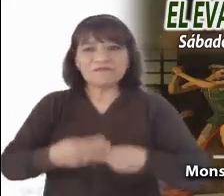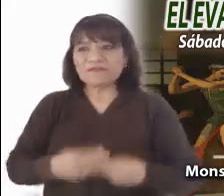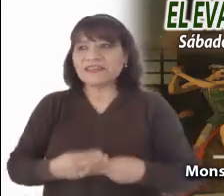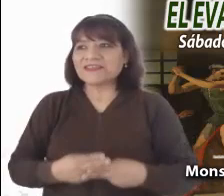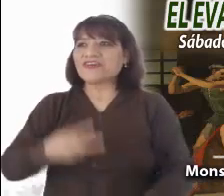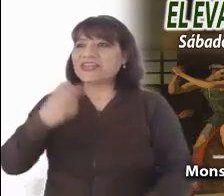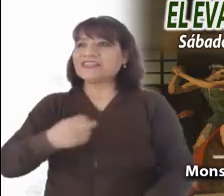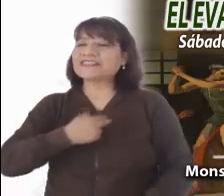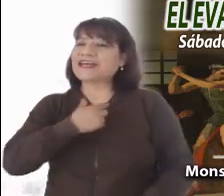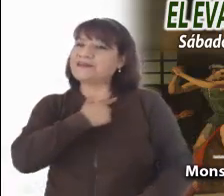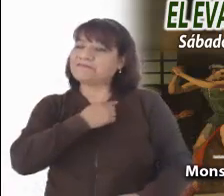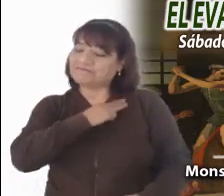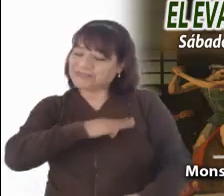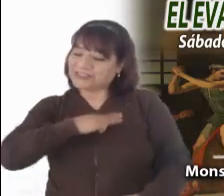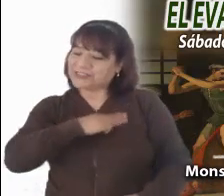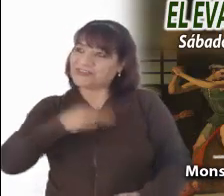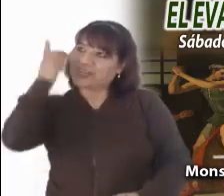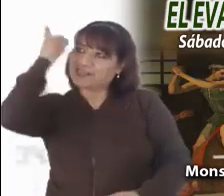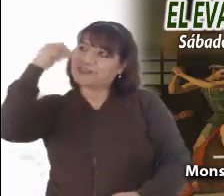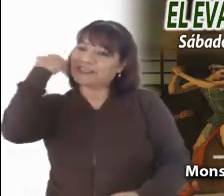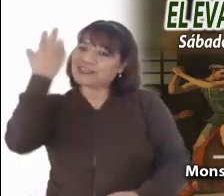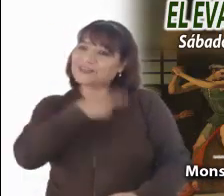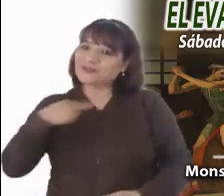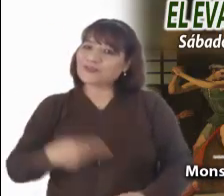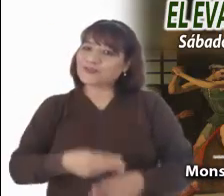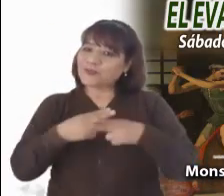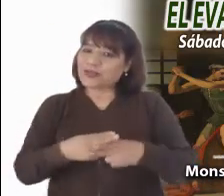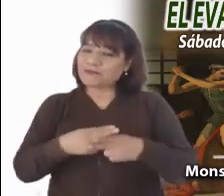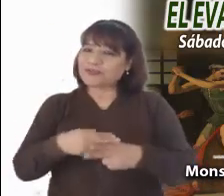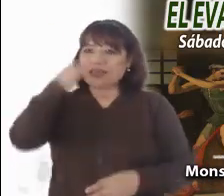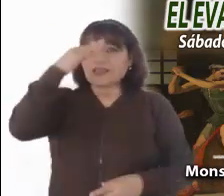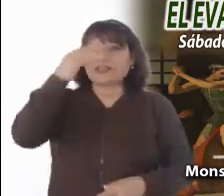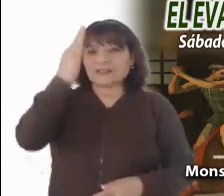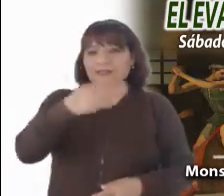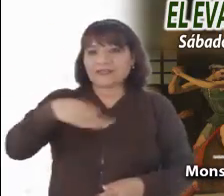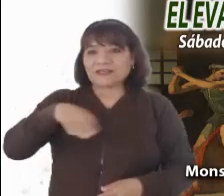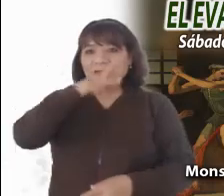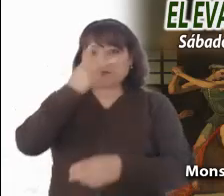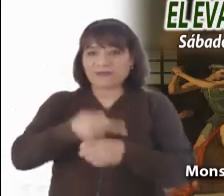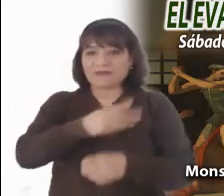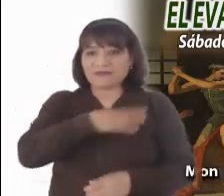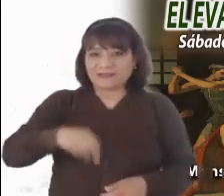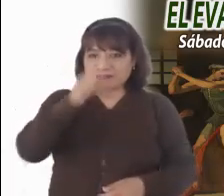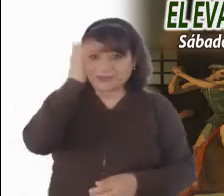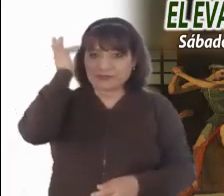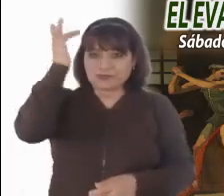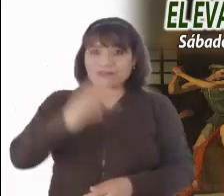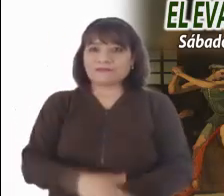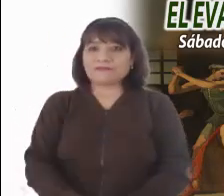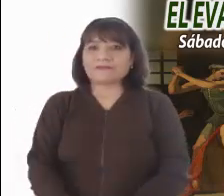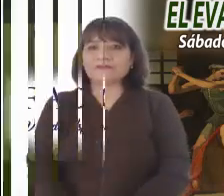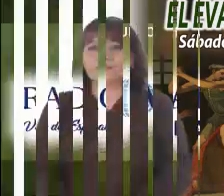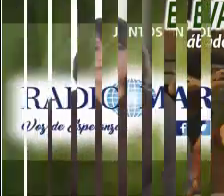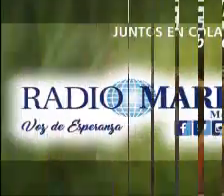vocación a la que hemos sido llamados. El Señor te bendiga en nombre del Padre y del Hijo y del